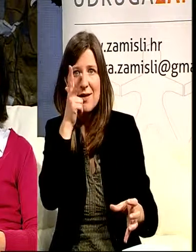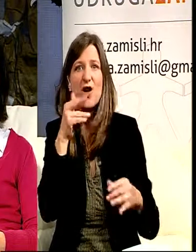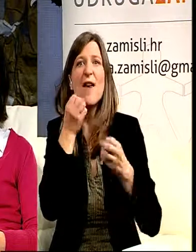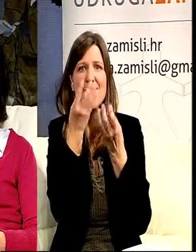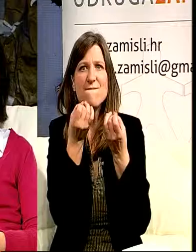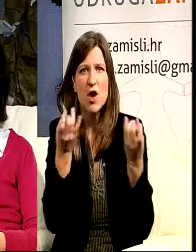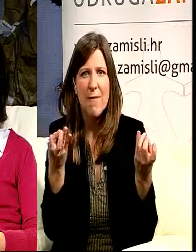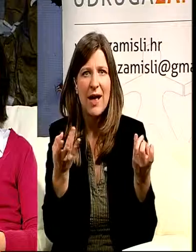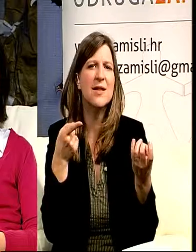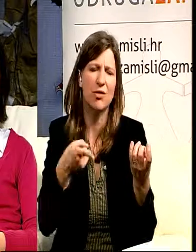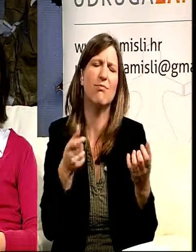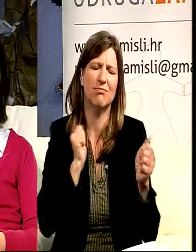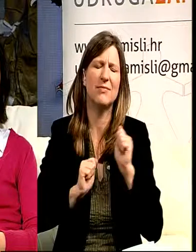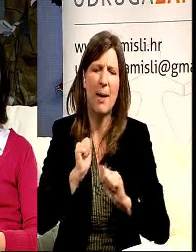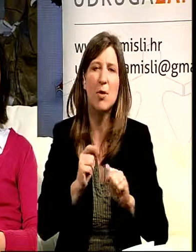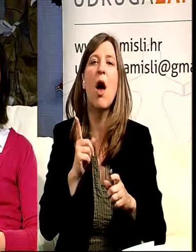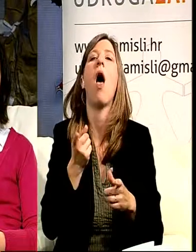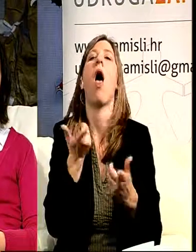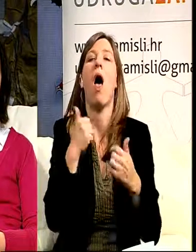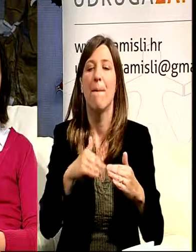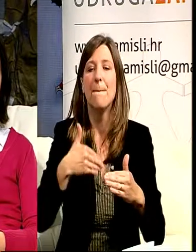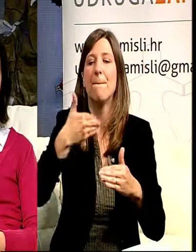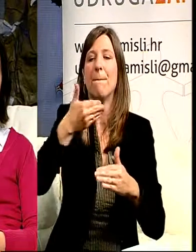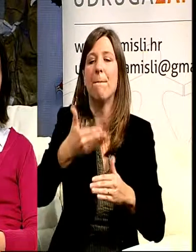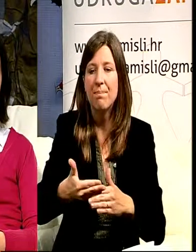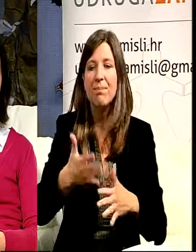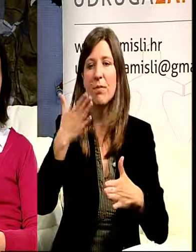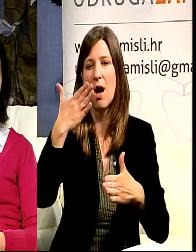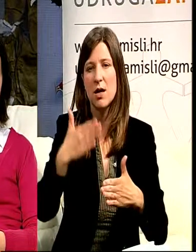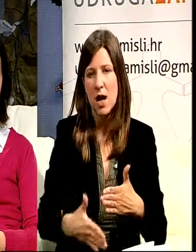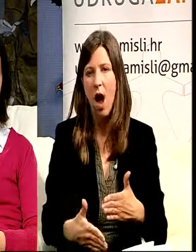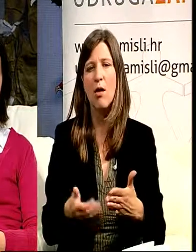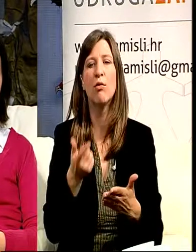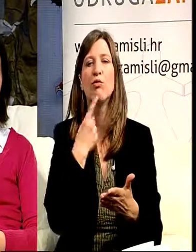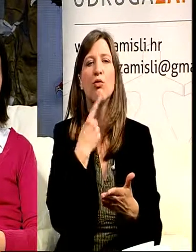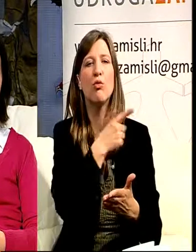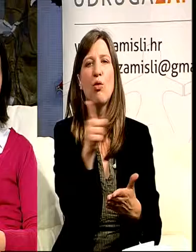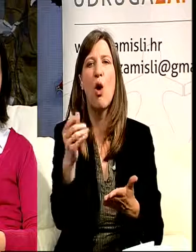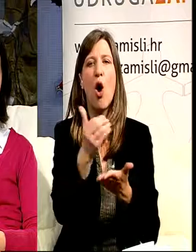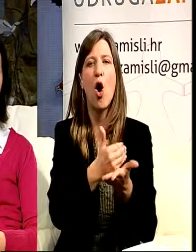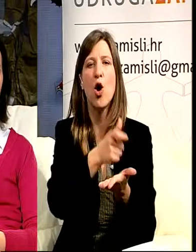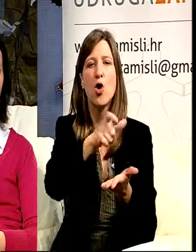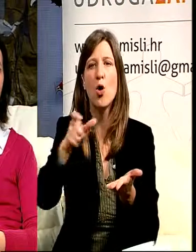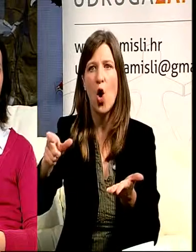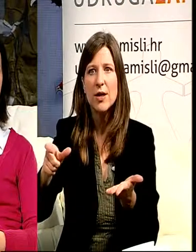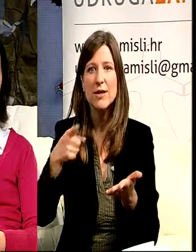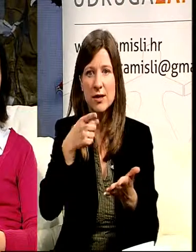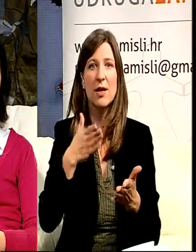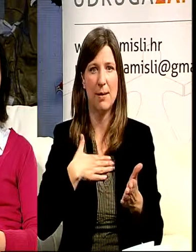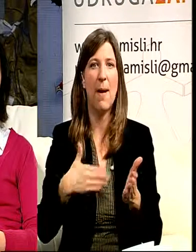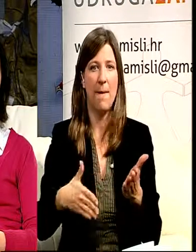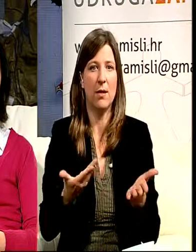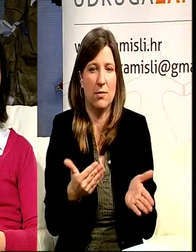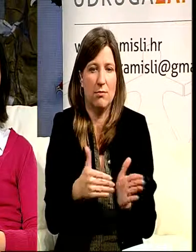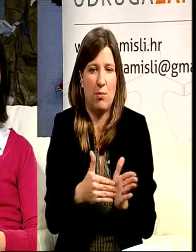ostaje i ono što je meni veliko zadovoljstvo jesu sami korisnici i taj feedback koji dobijemo sa